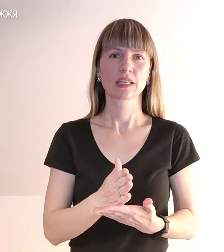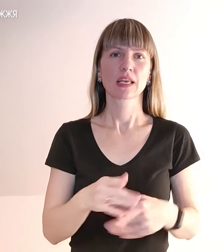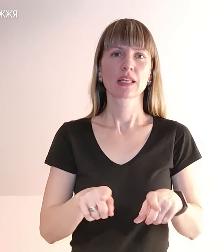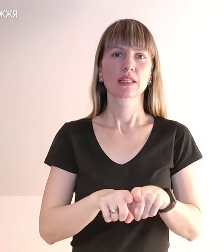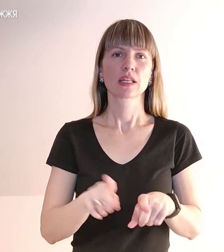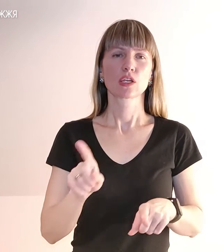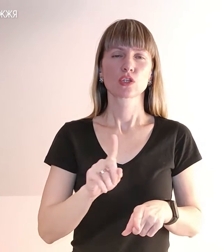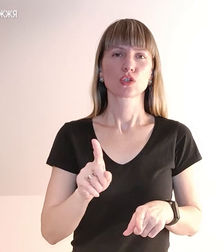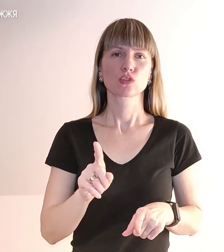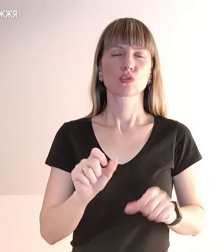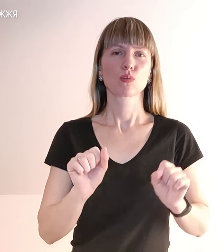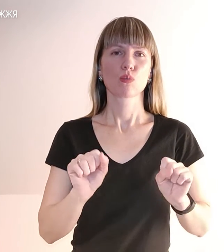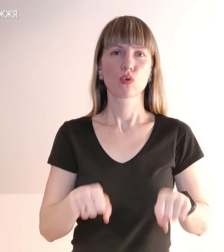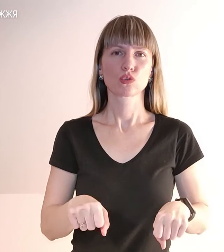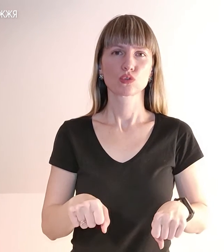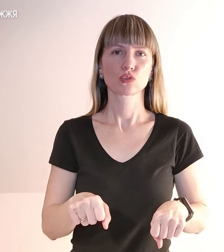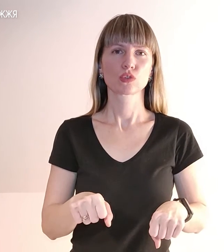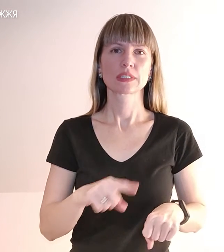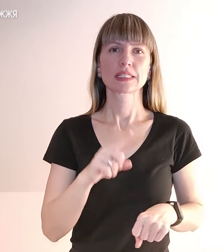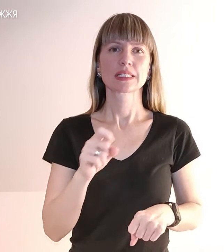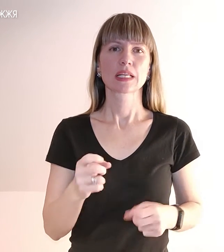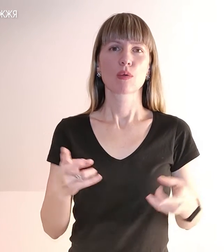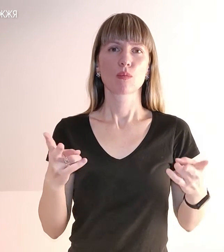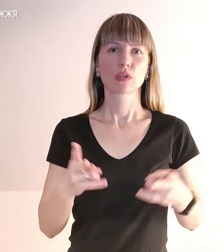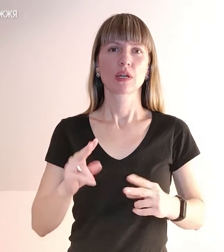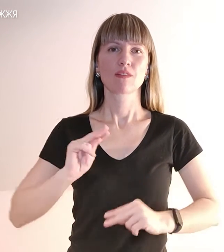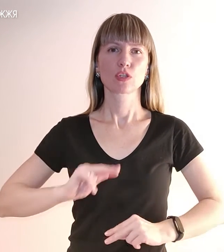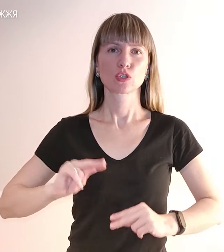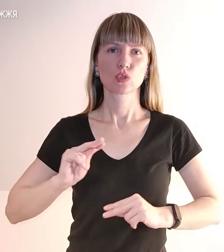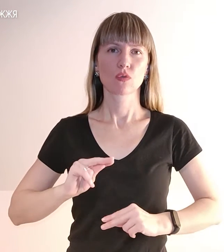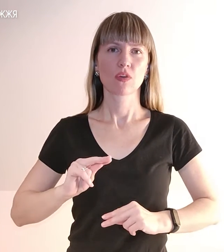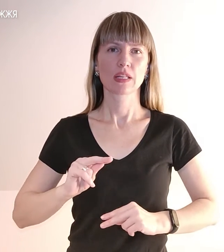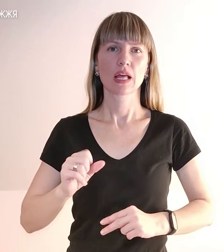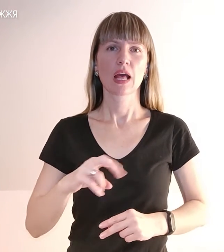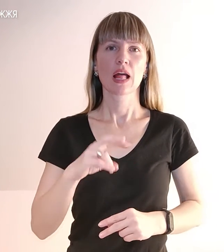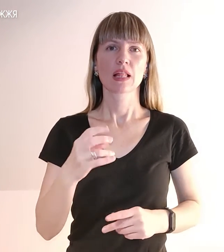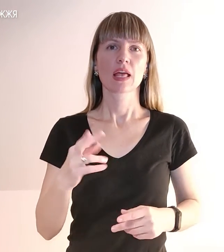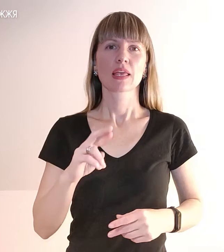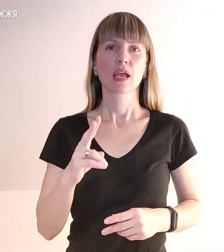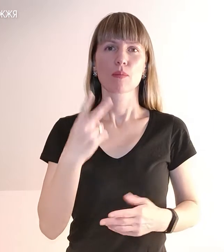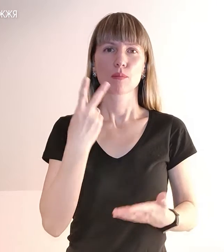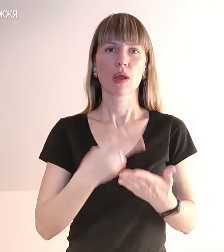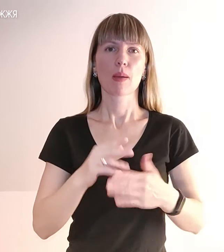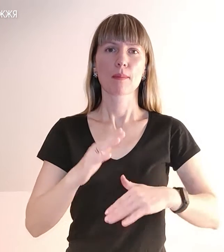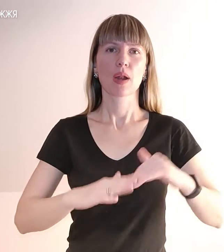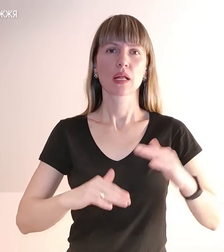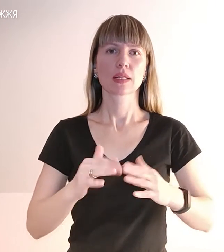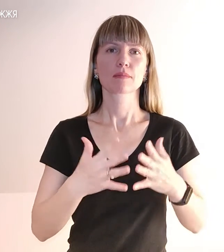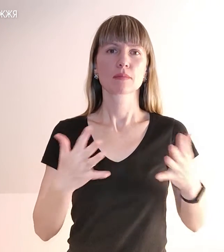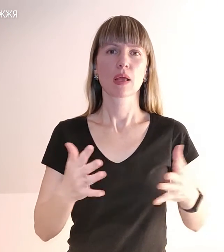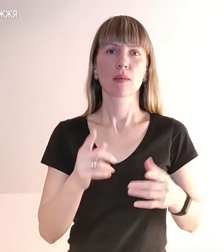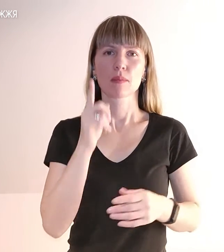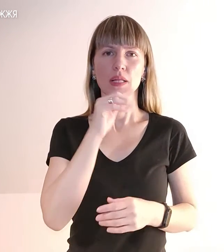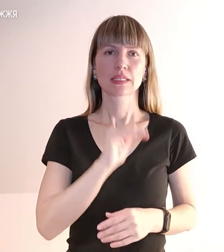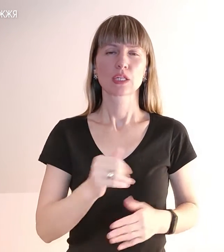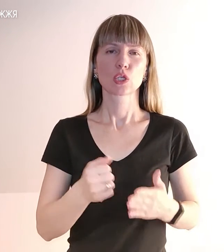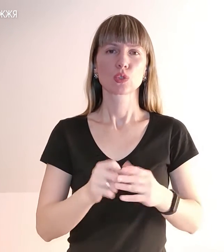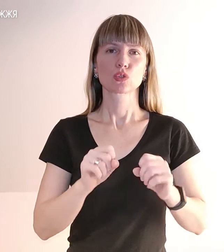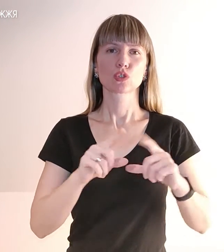групи, які можуть за потребу функціонувати. Але, як показує практика, річість маленьких дітей дошкільного віку знаходяться